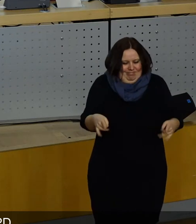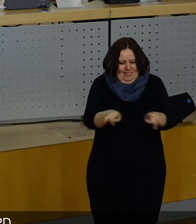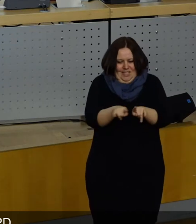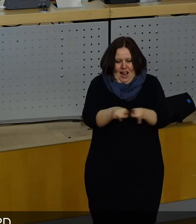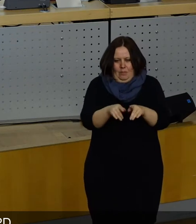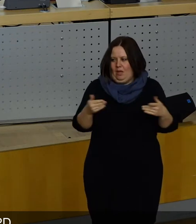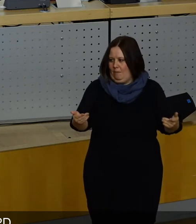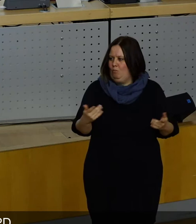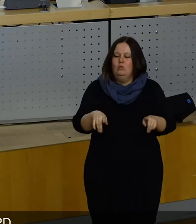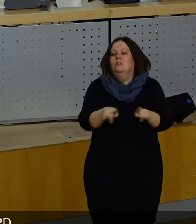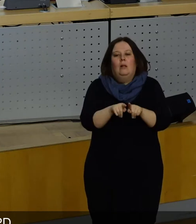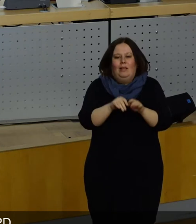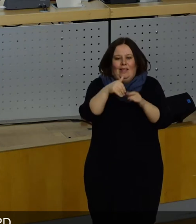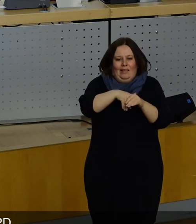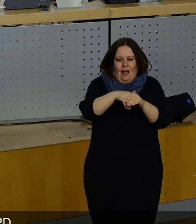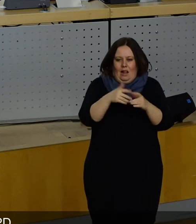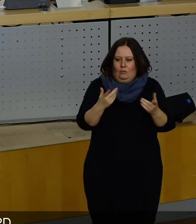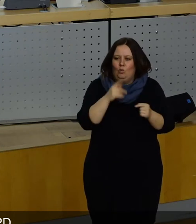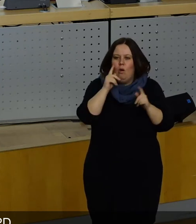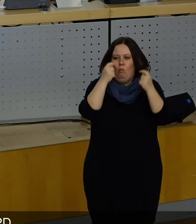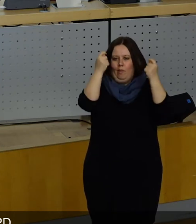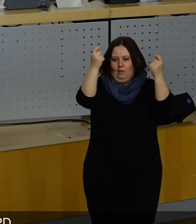Also ich glaube, das, was Sie hier vorgelegt haben, ist reiner Populismus.